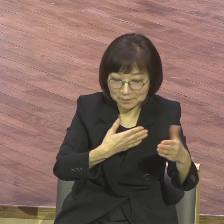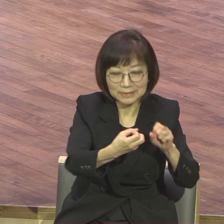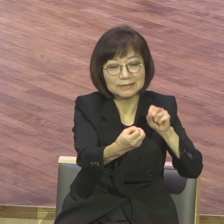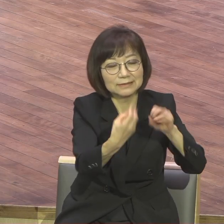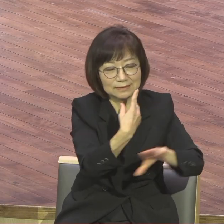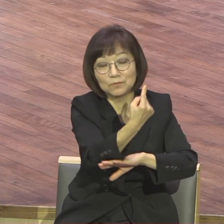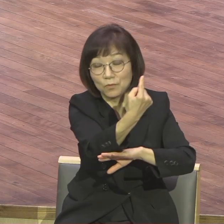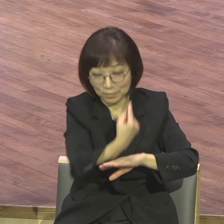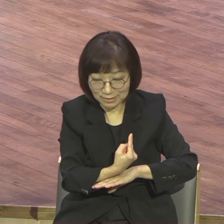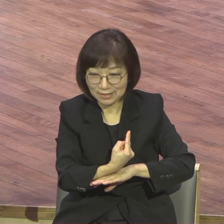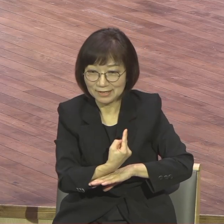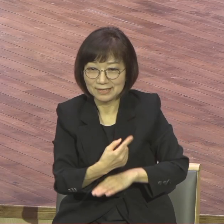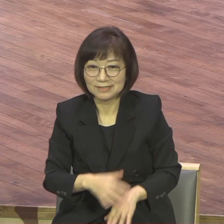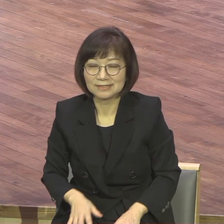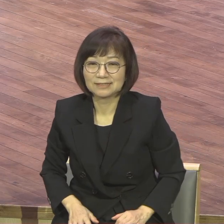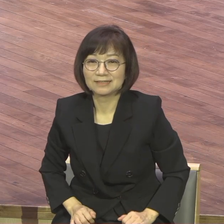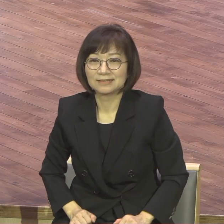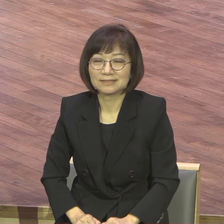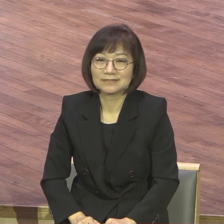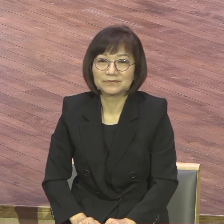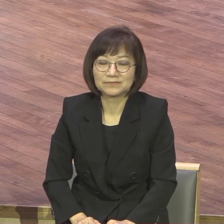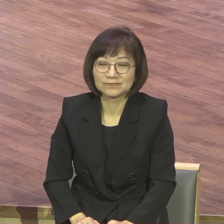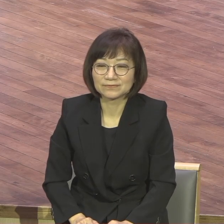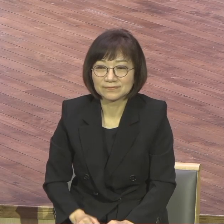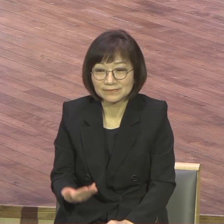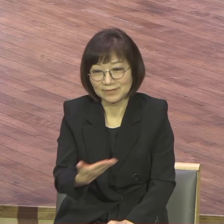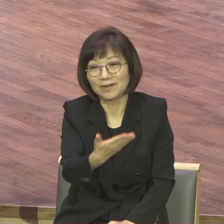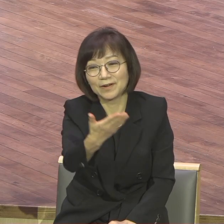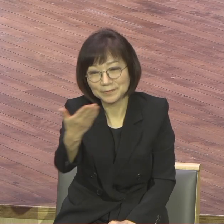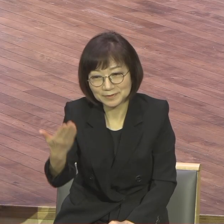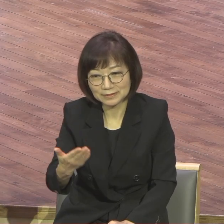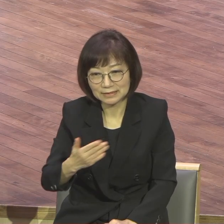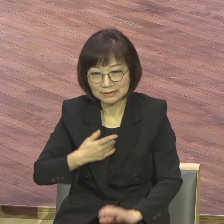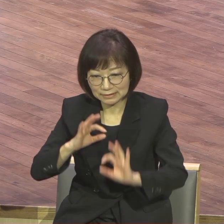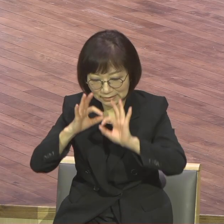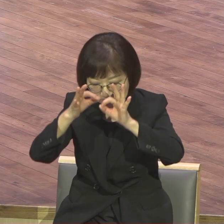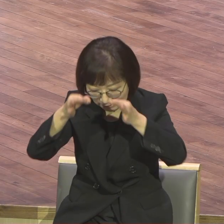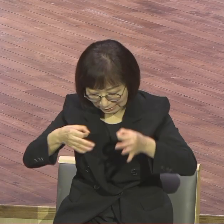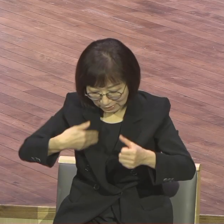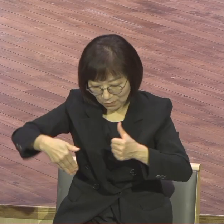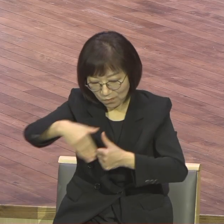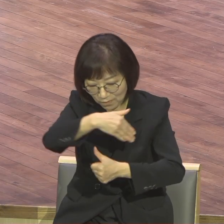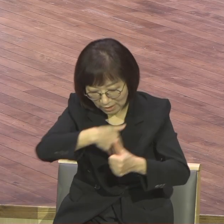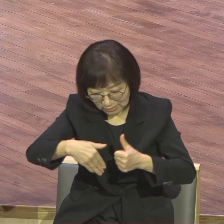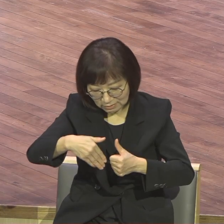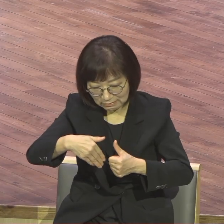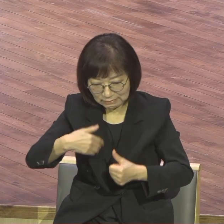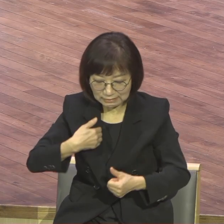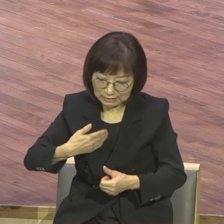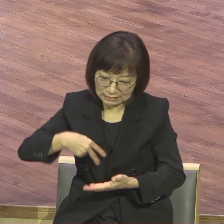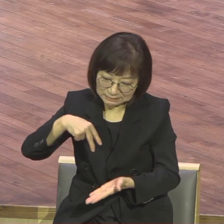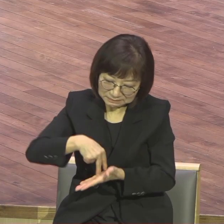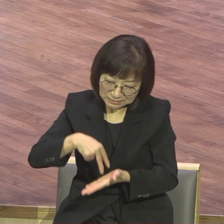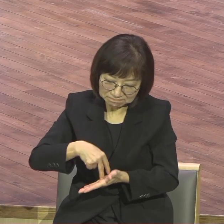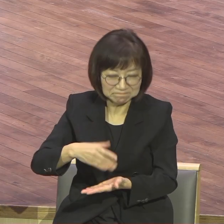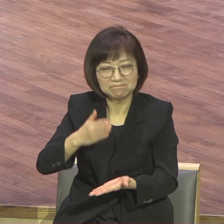예원계 모대 성도들 자신의 환경 행위편 뛰어넘어서 부활의 산소망을 사실적으로